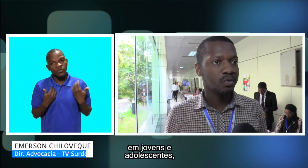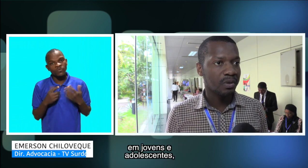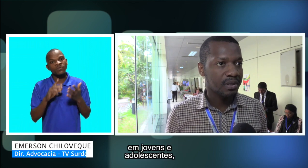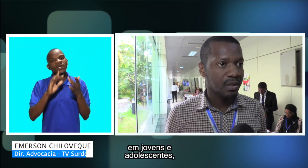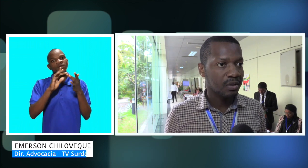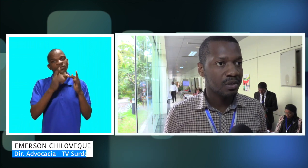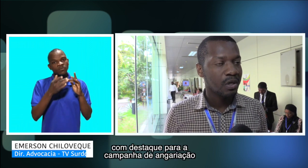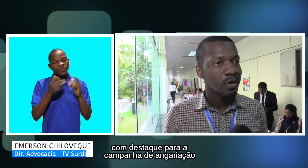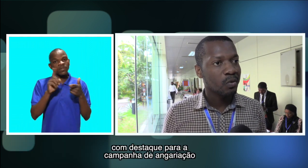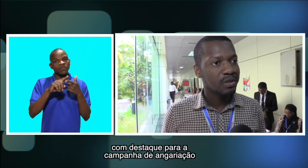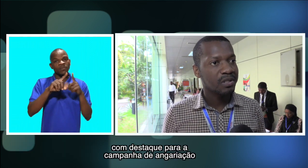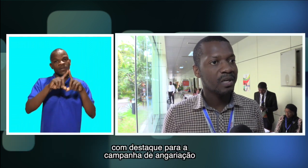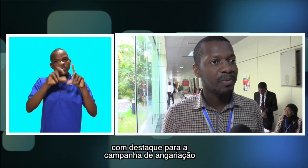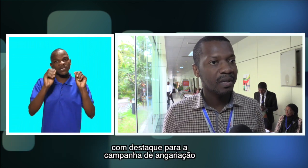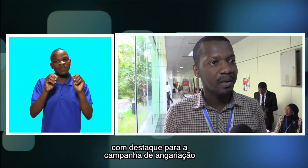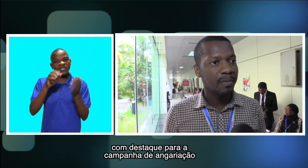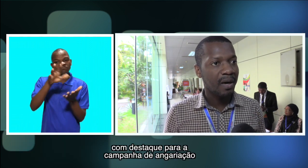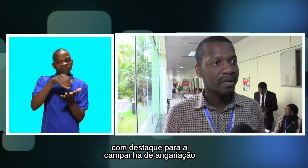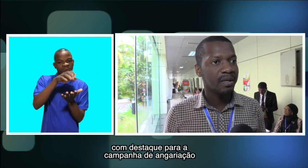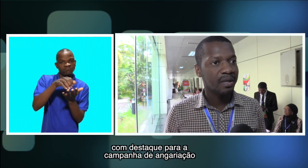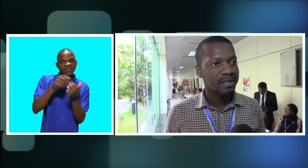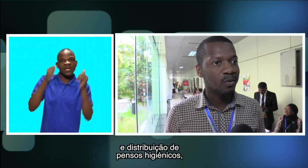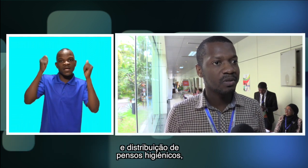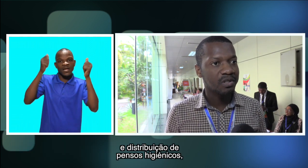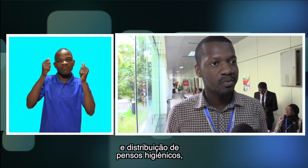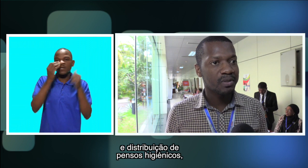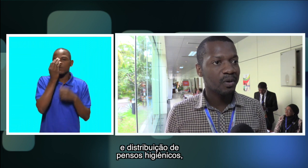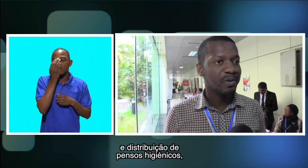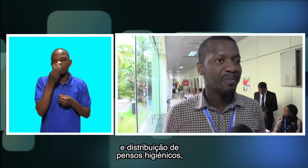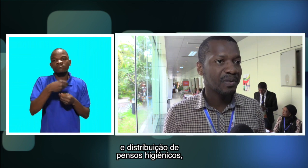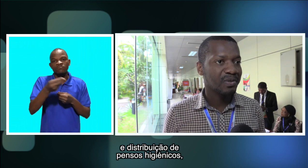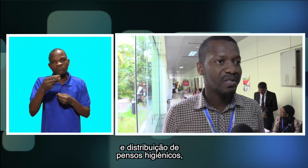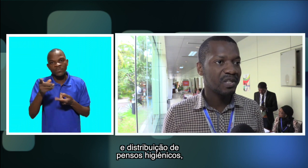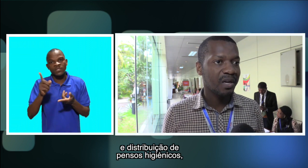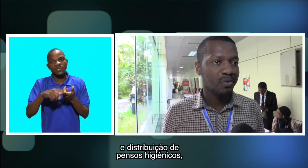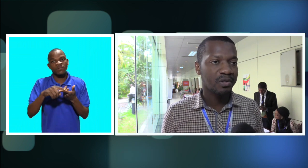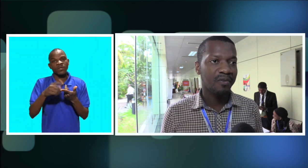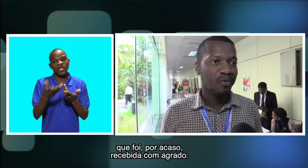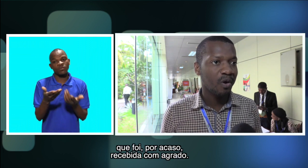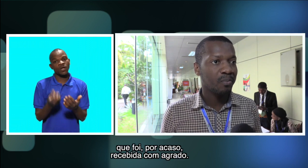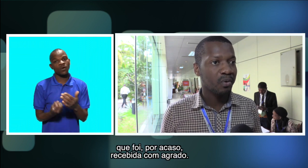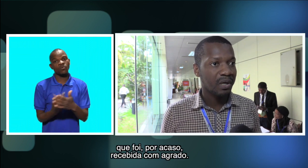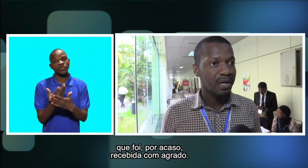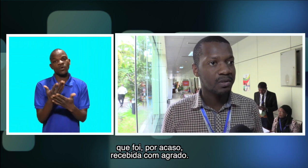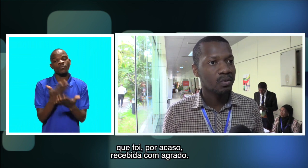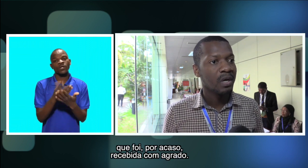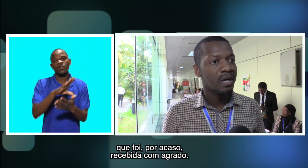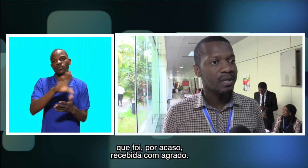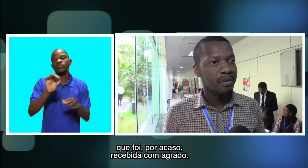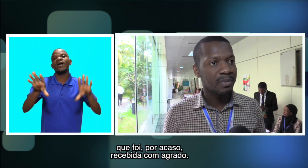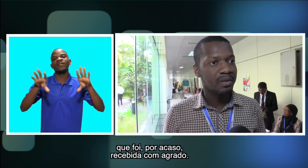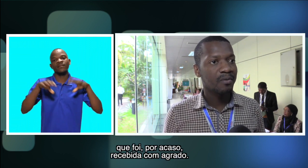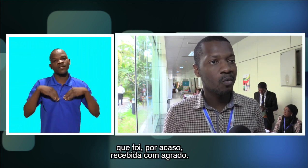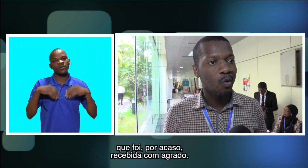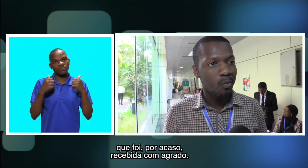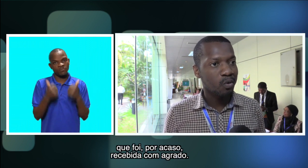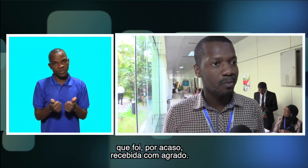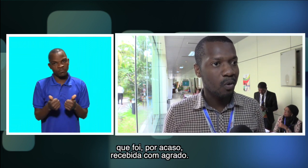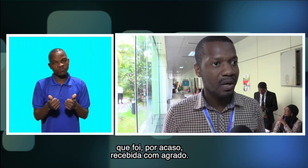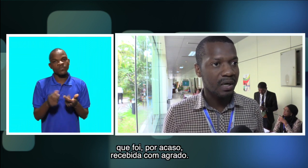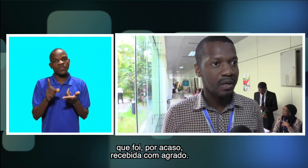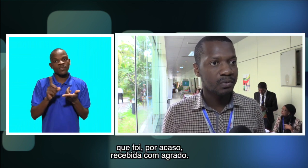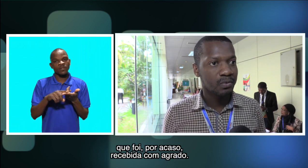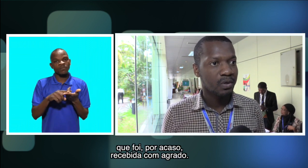jovens e adolescentes Com destaque para a campanha De ingressão e distribuição De pensos higiênicos Que foi por acaso Recebida com